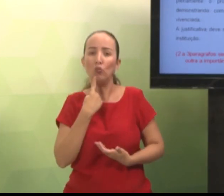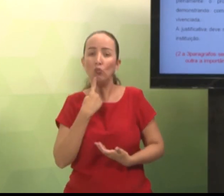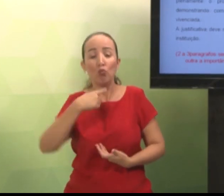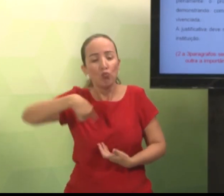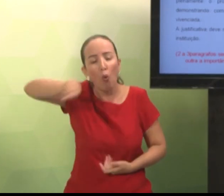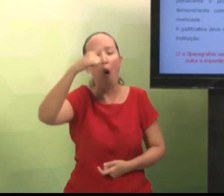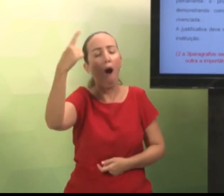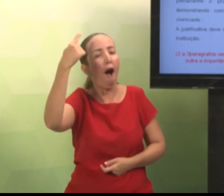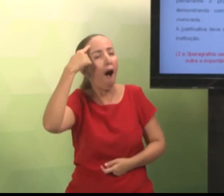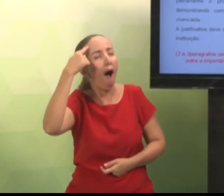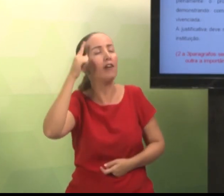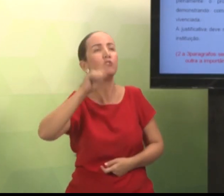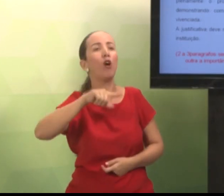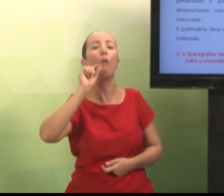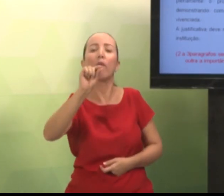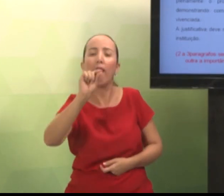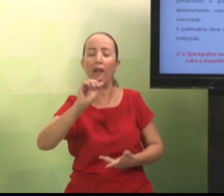para o surdo. Você vai pensar aí as questões.